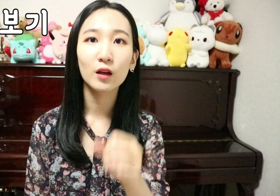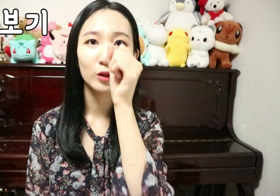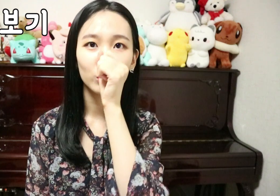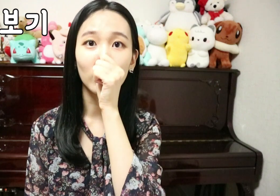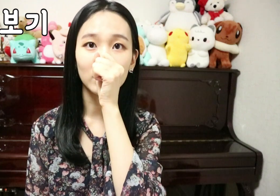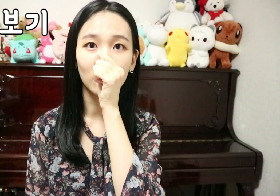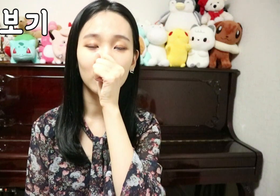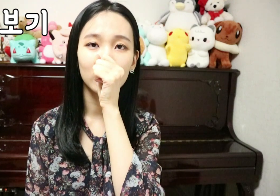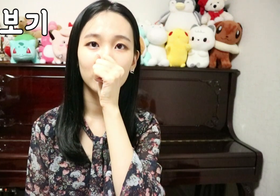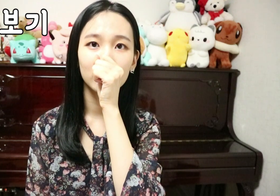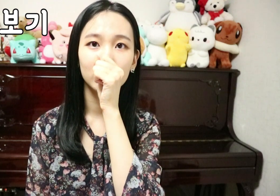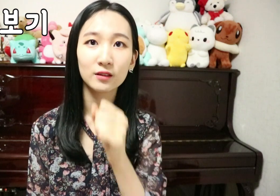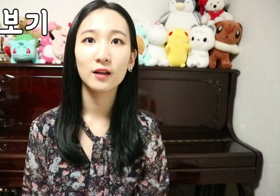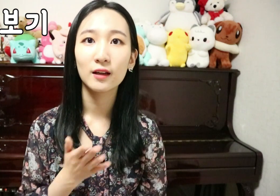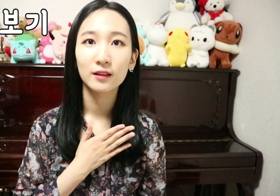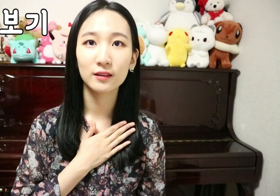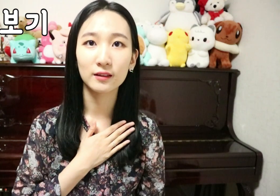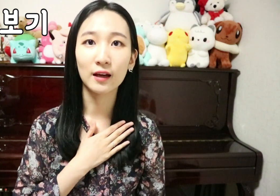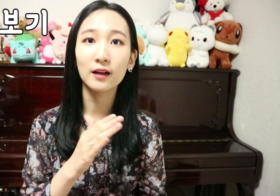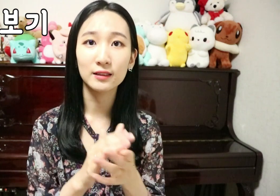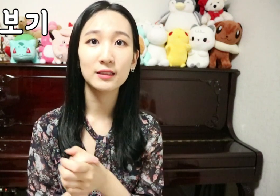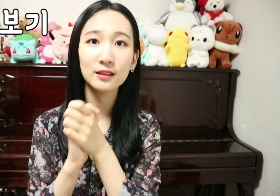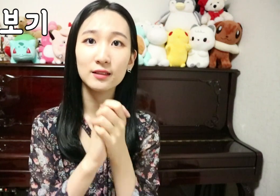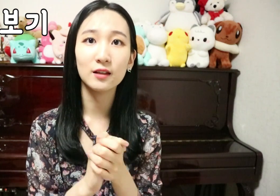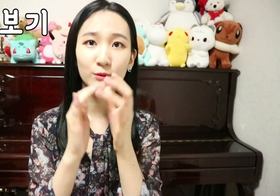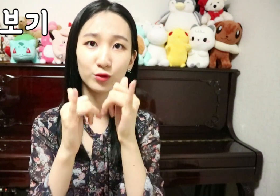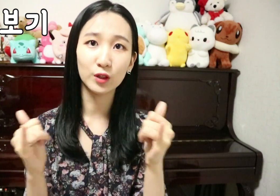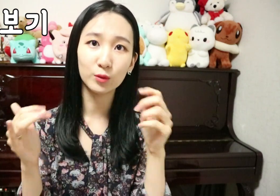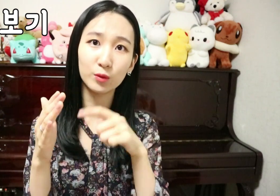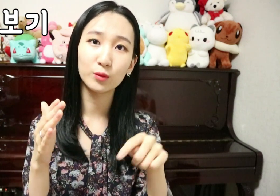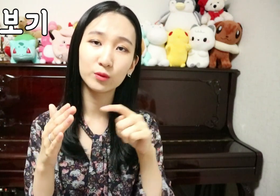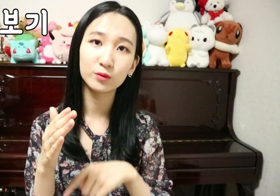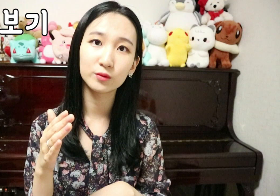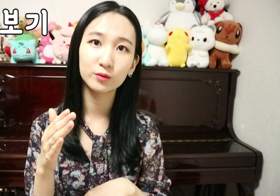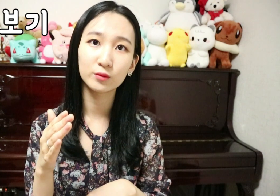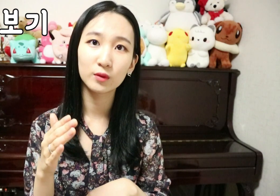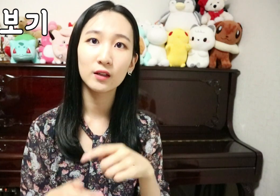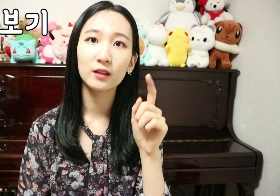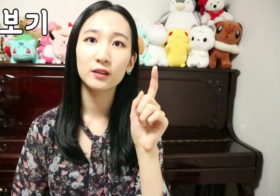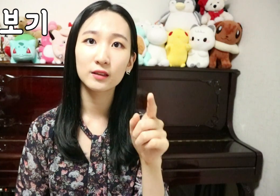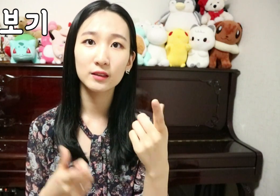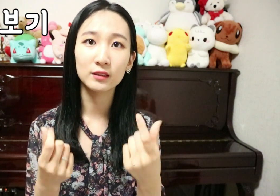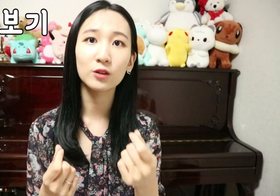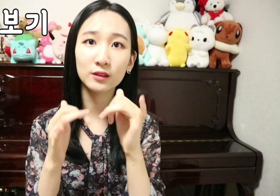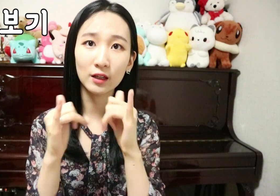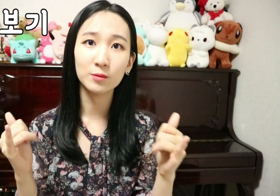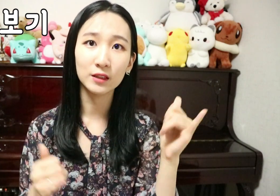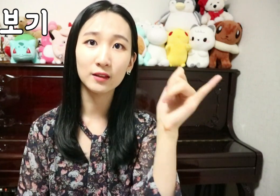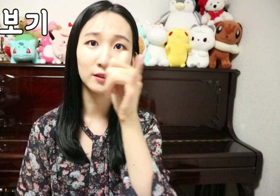좋아서 나랑 친한 사람 중에도 그런 사람이 있다는